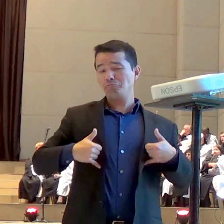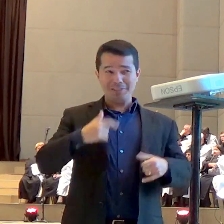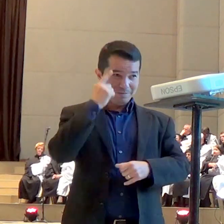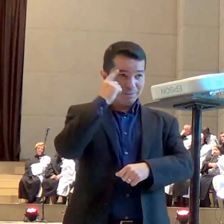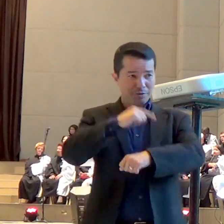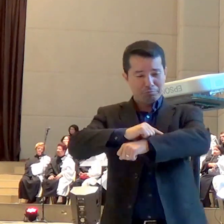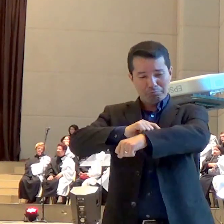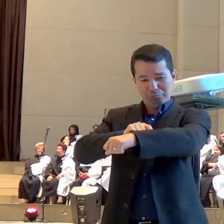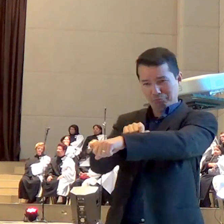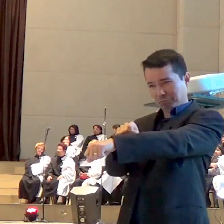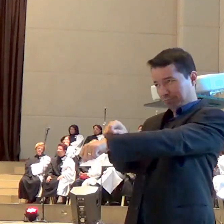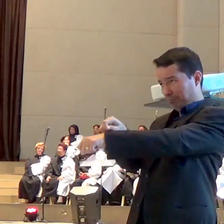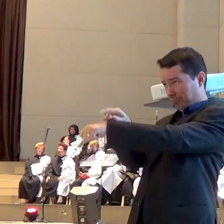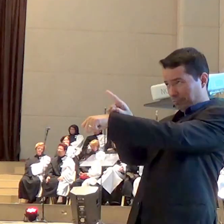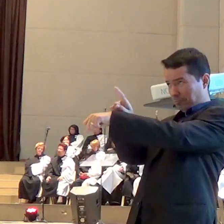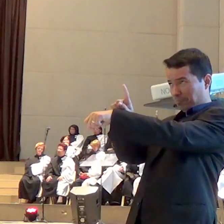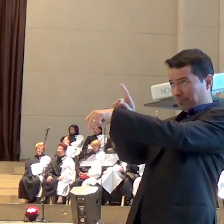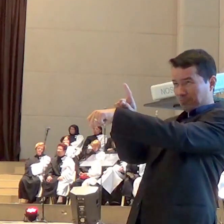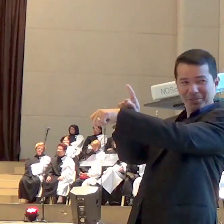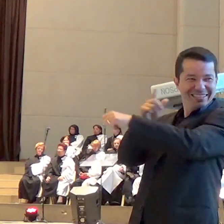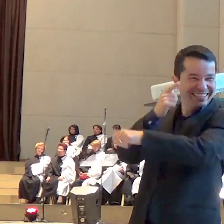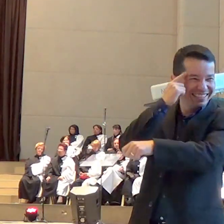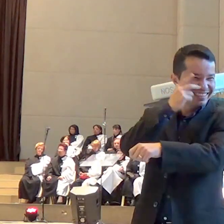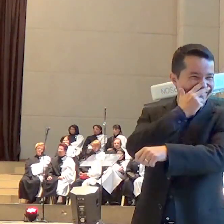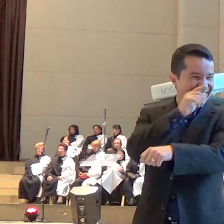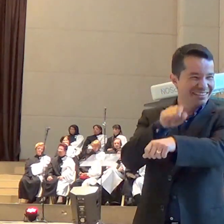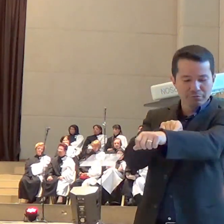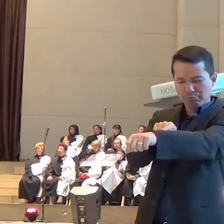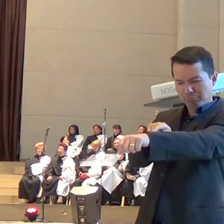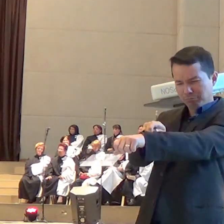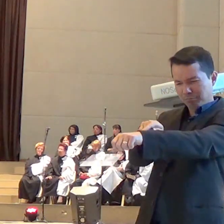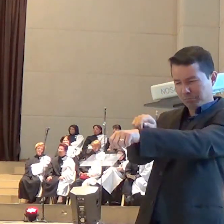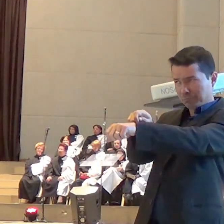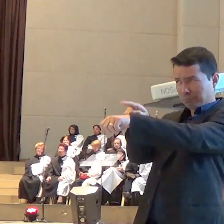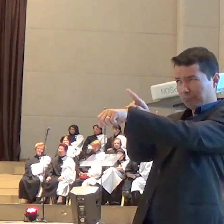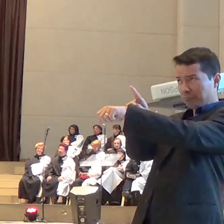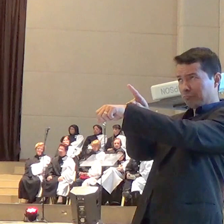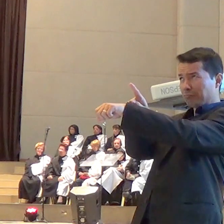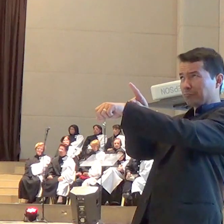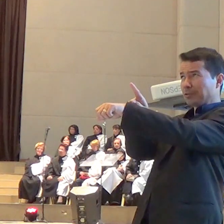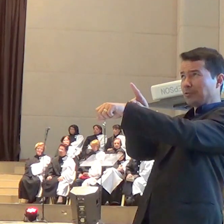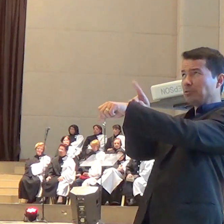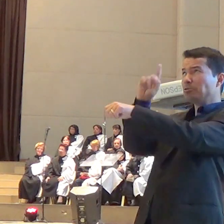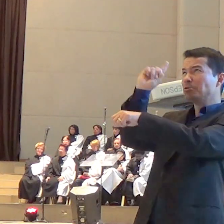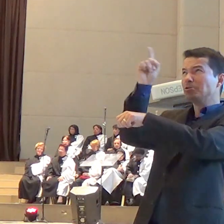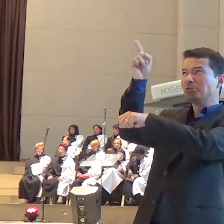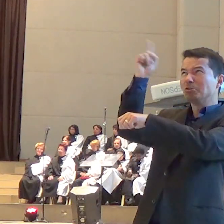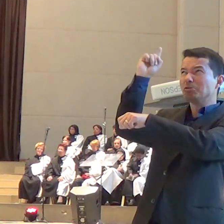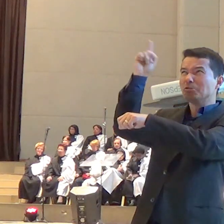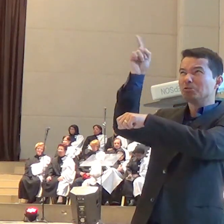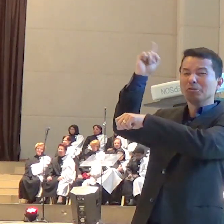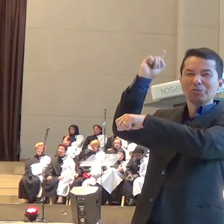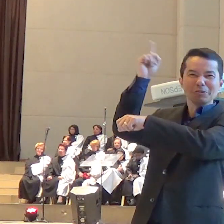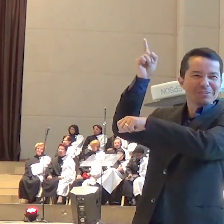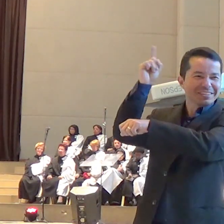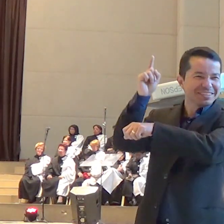levantada eu não sei de que lado que é mas a cabecinha está levantada e essa minhoquinha dizendo Deus eu